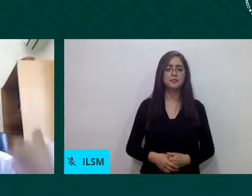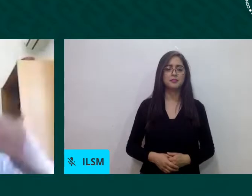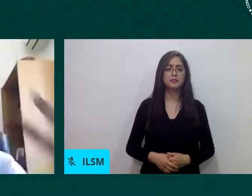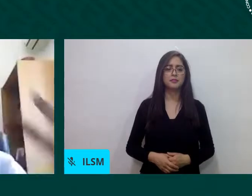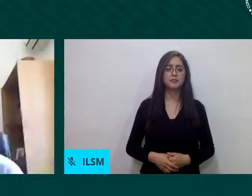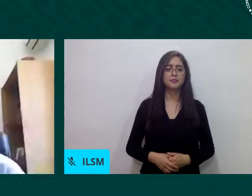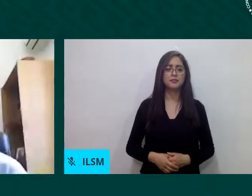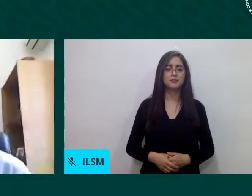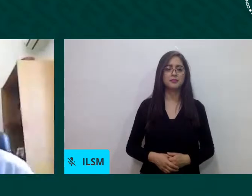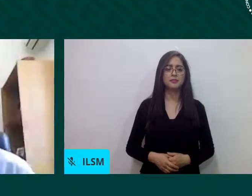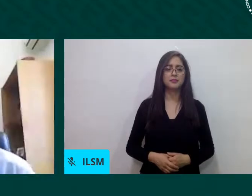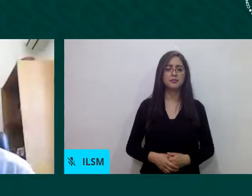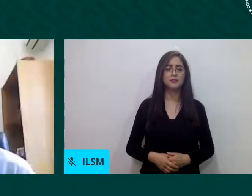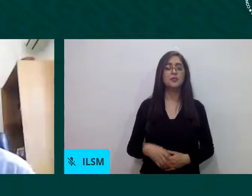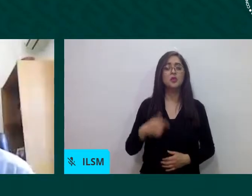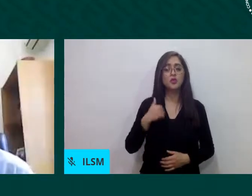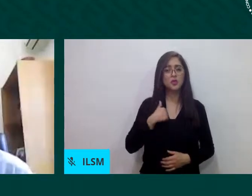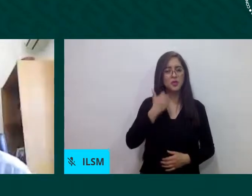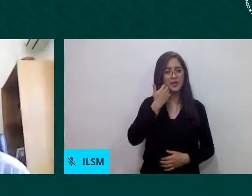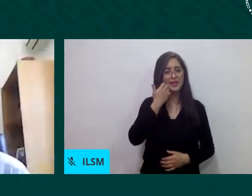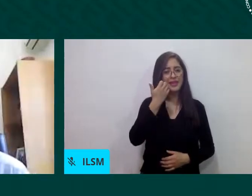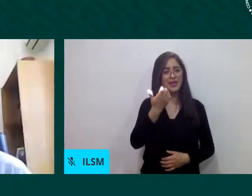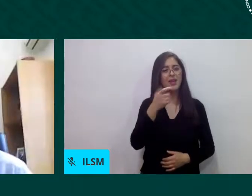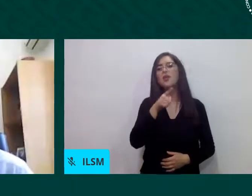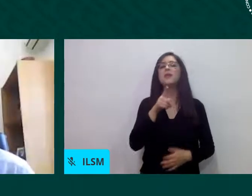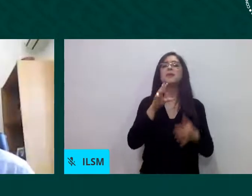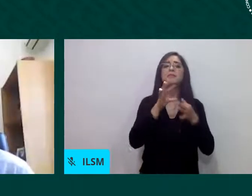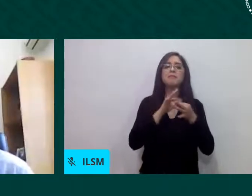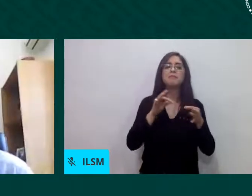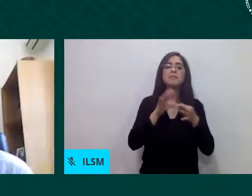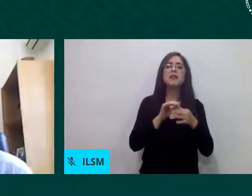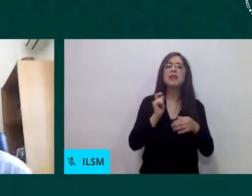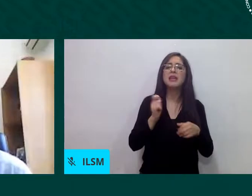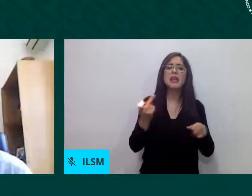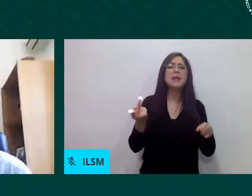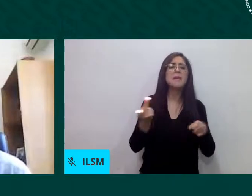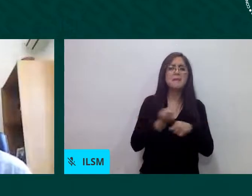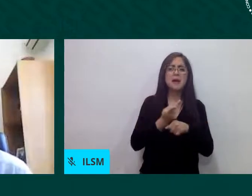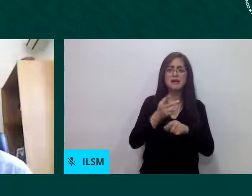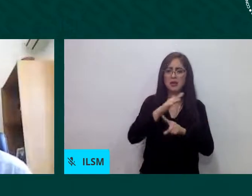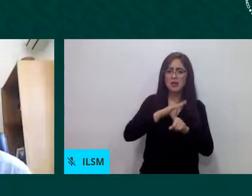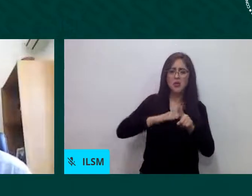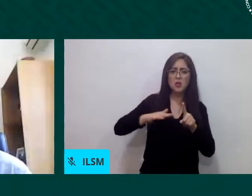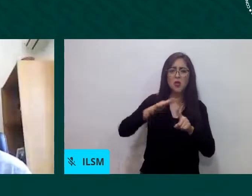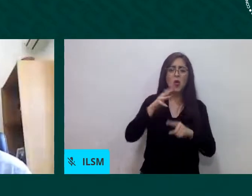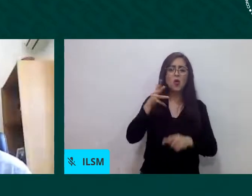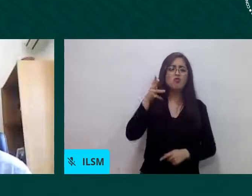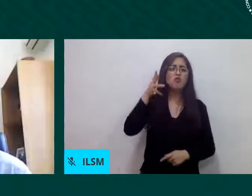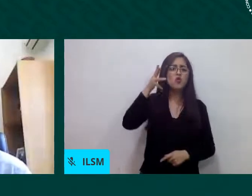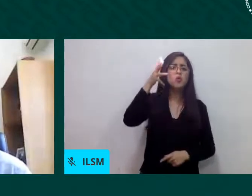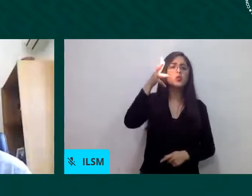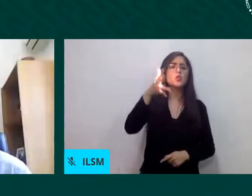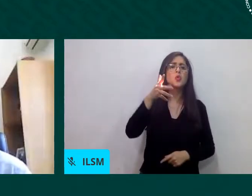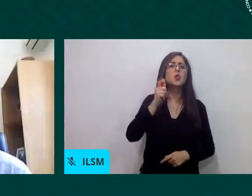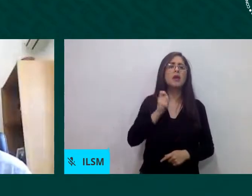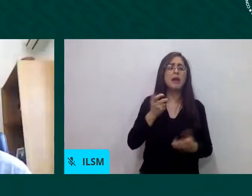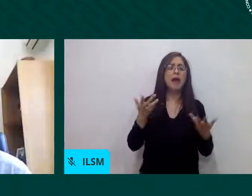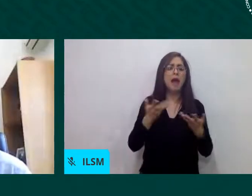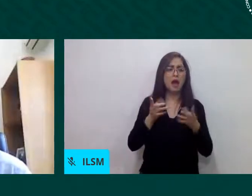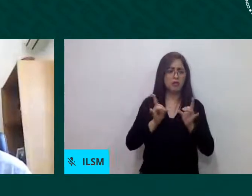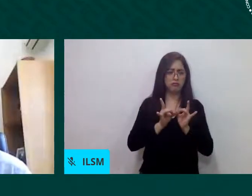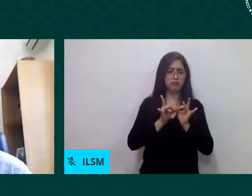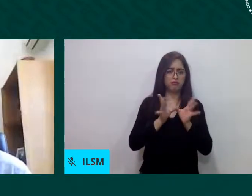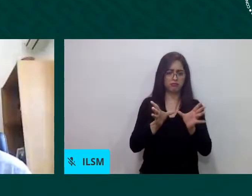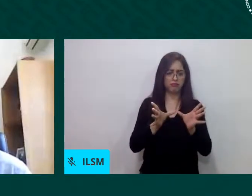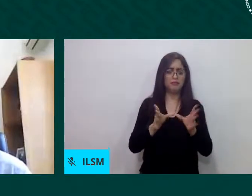están haciendo y lo que podrían llegar a hacer frente a esta situación. Y para eso me parece muy importante